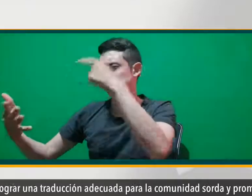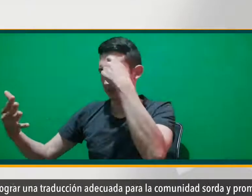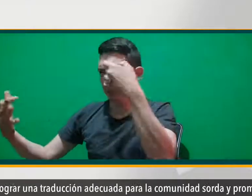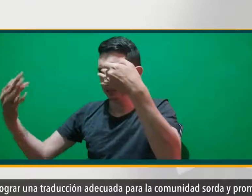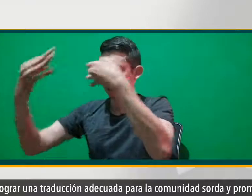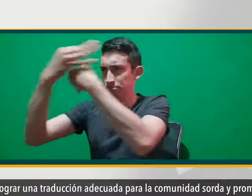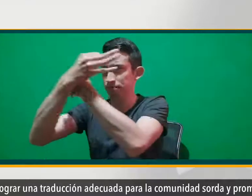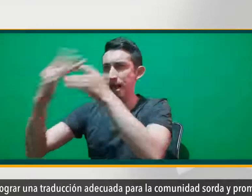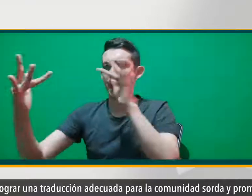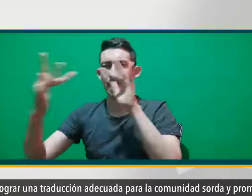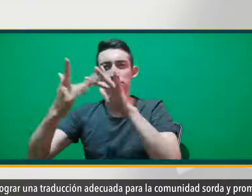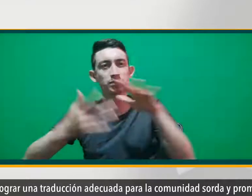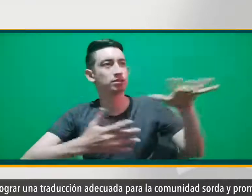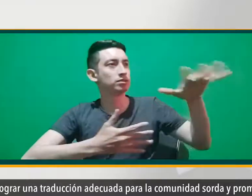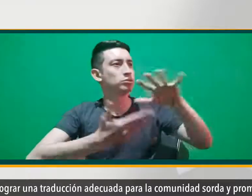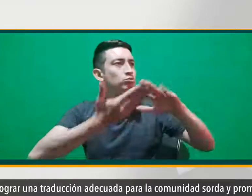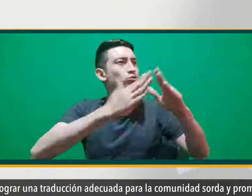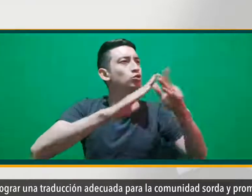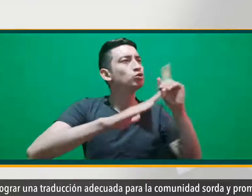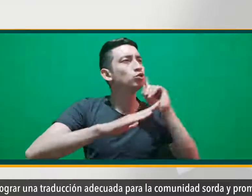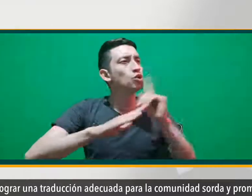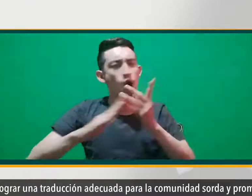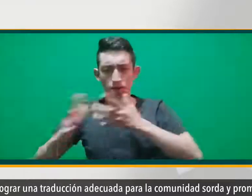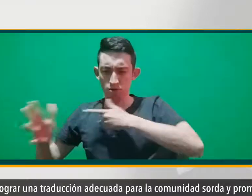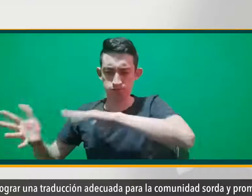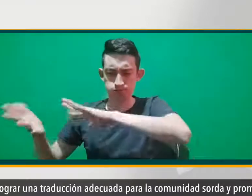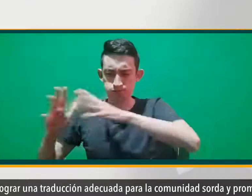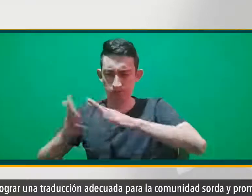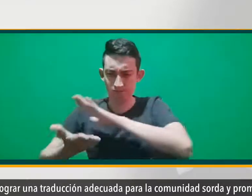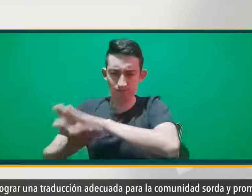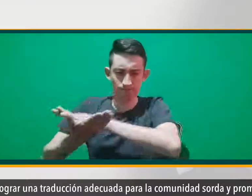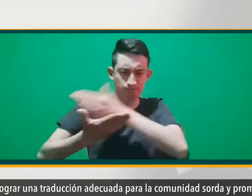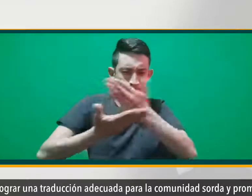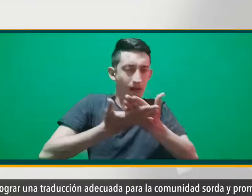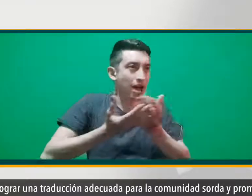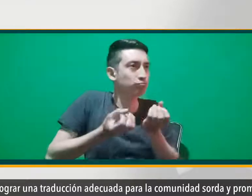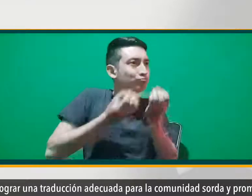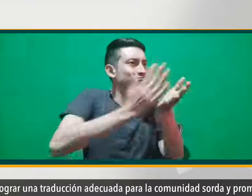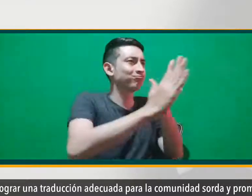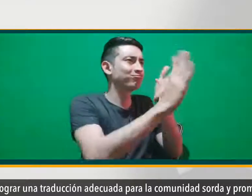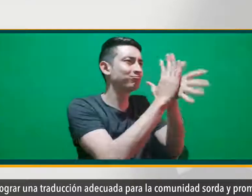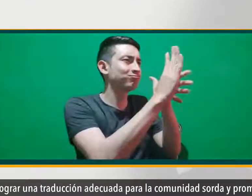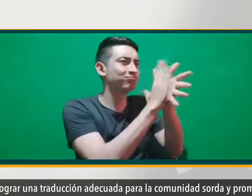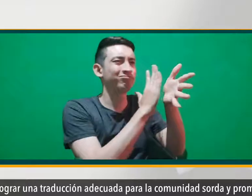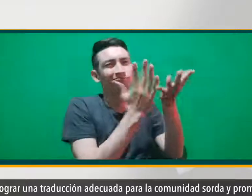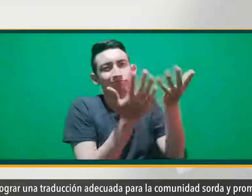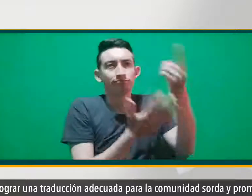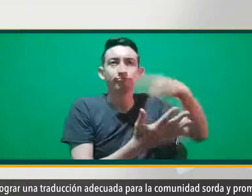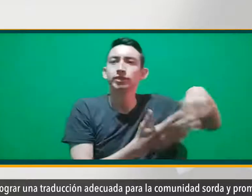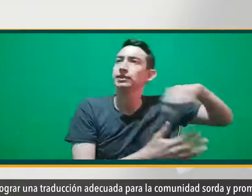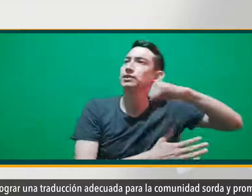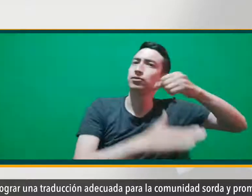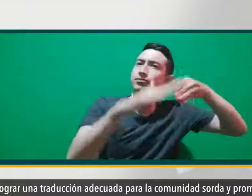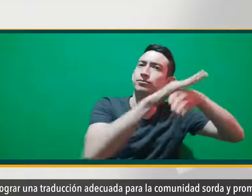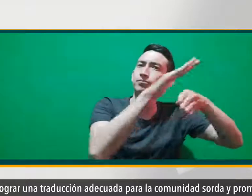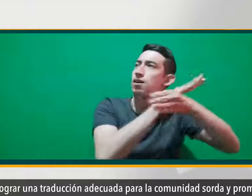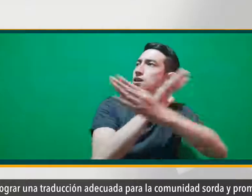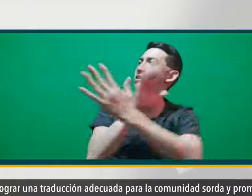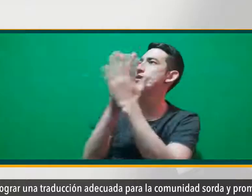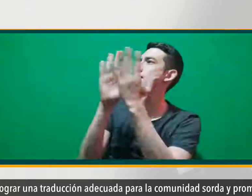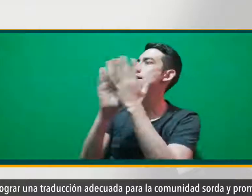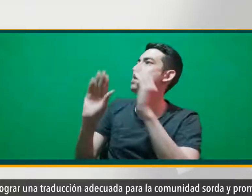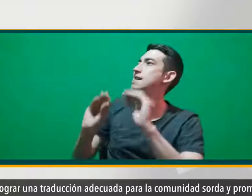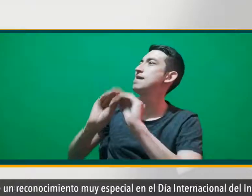para lograr una traducción adecuada para la comunidad sorda y promover el derecho al acceso a la información de forma más clara.